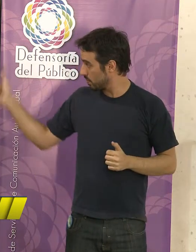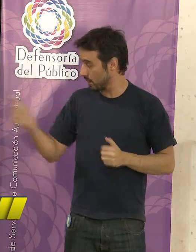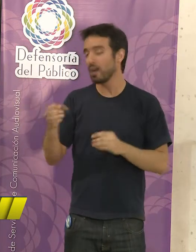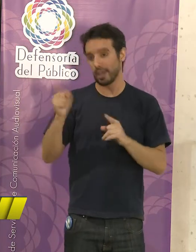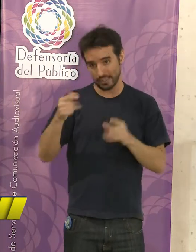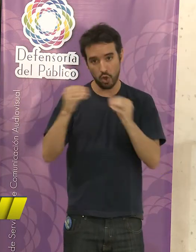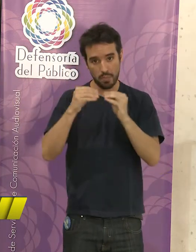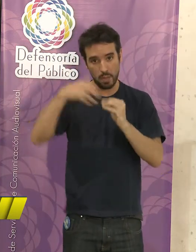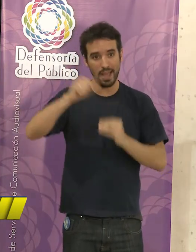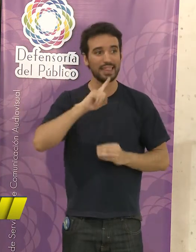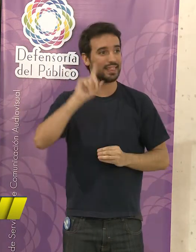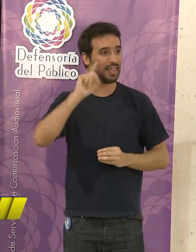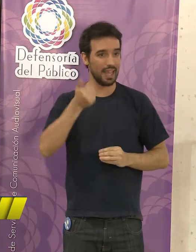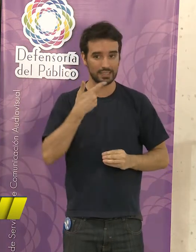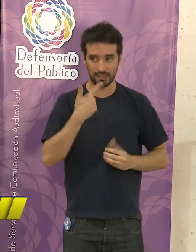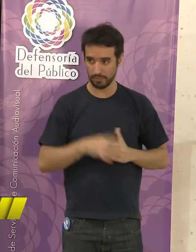compañero Matías Wimil.